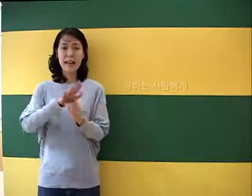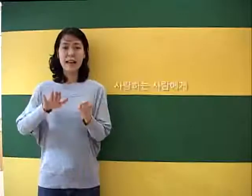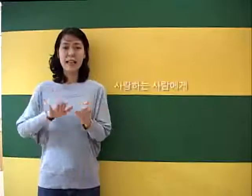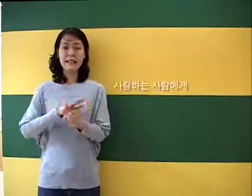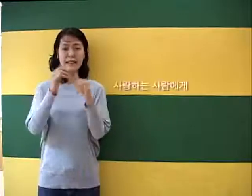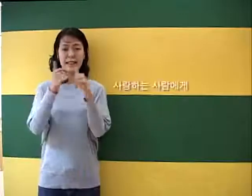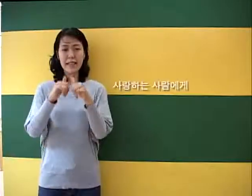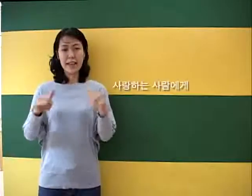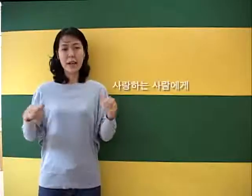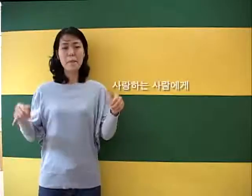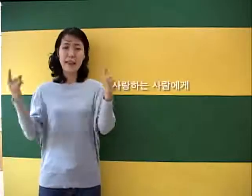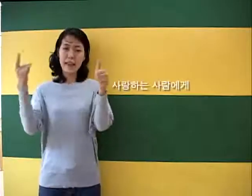가úde